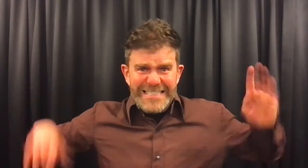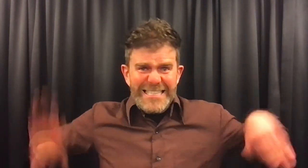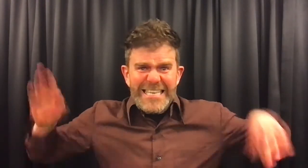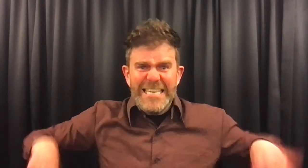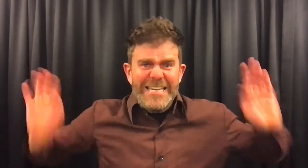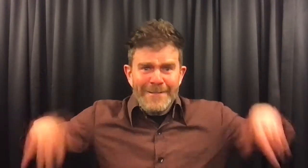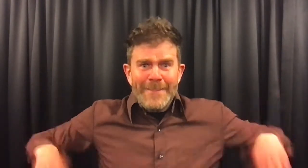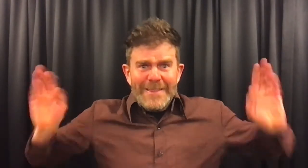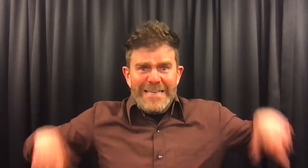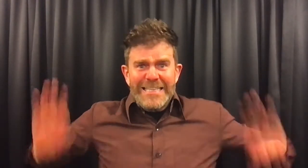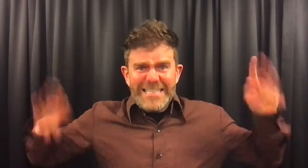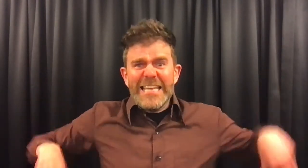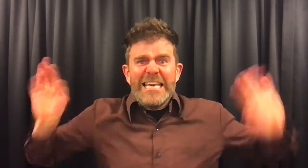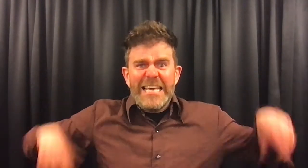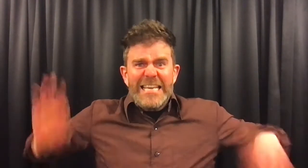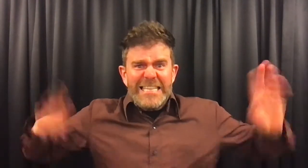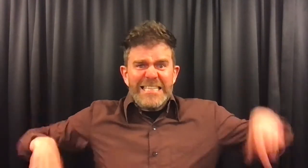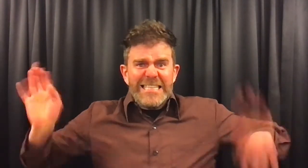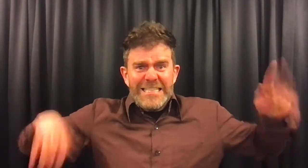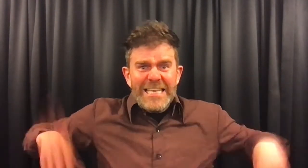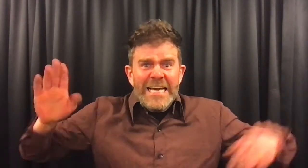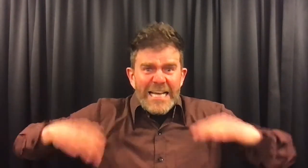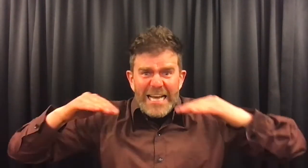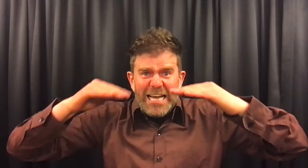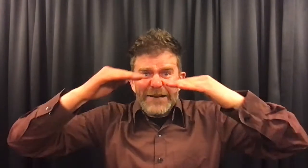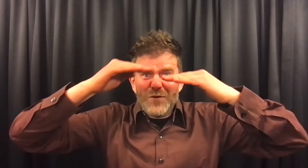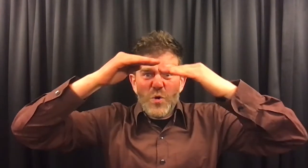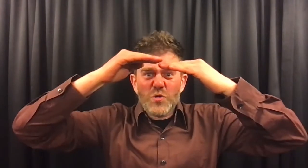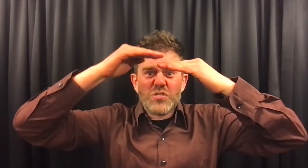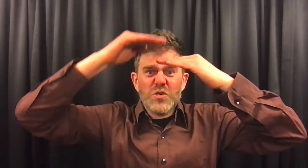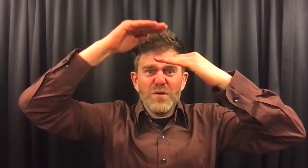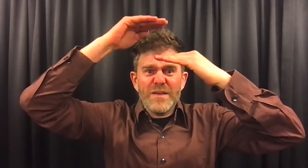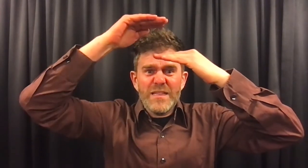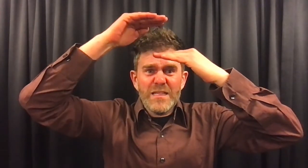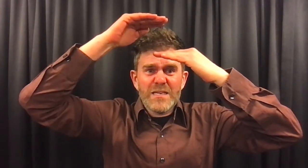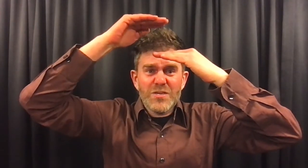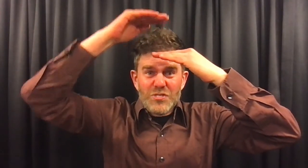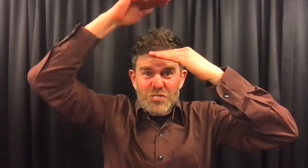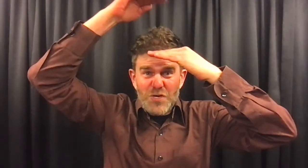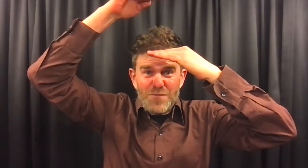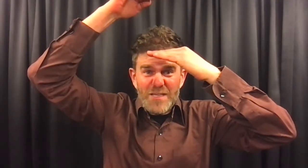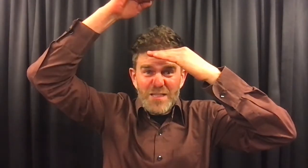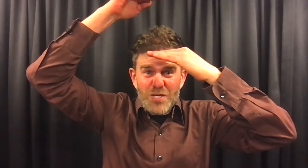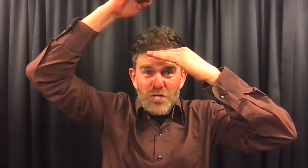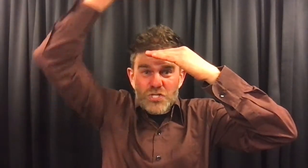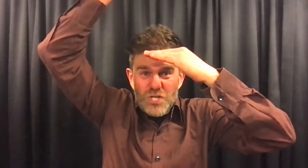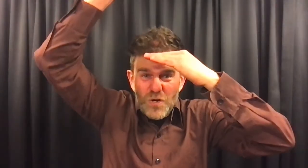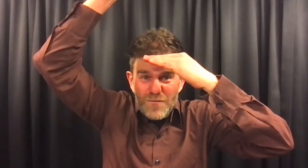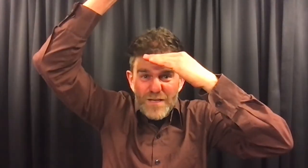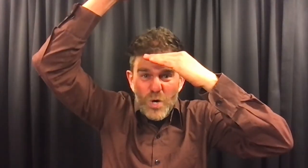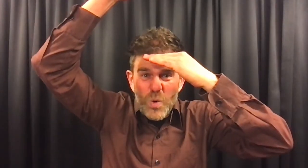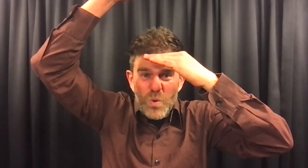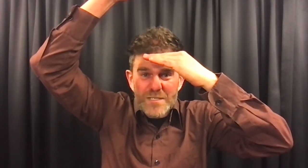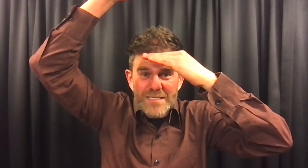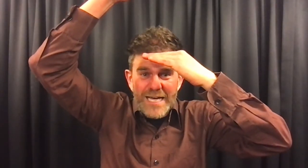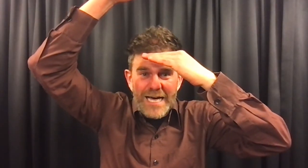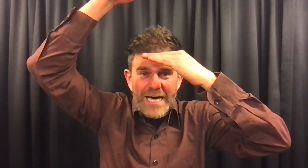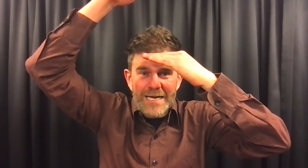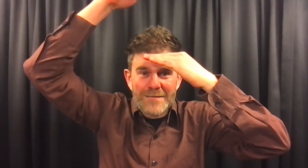Nyeh. Nyeh. Nyeh. En die vlogen nog zoveel. Zoveel. Zoveel hoger dan de arend.